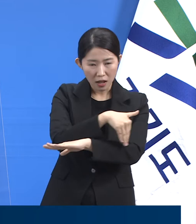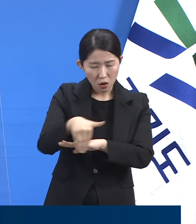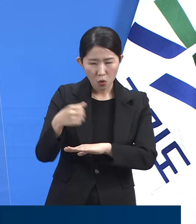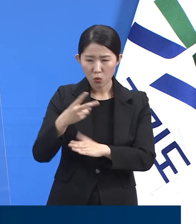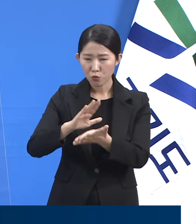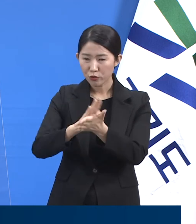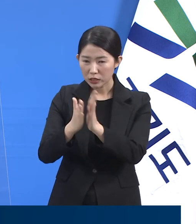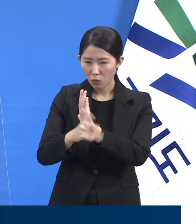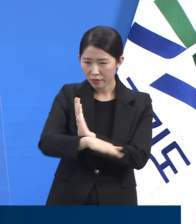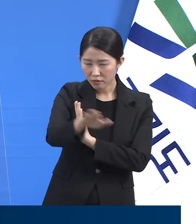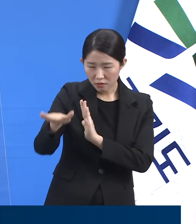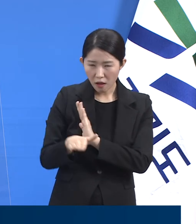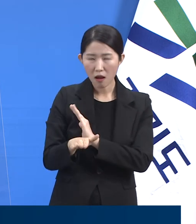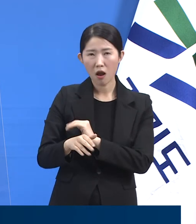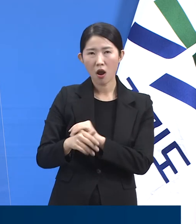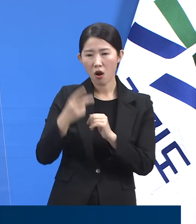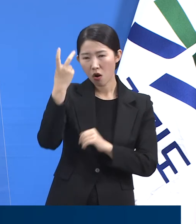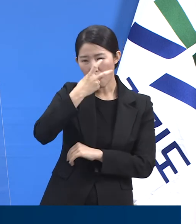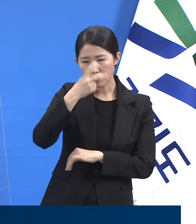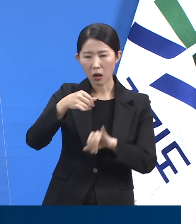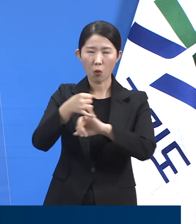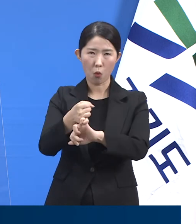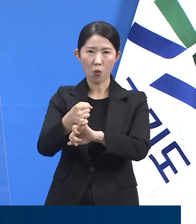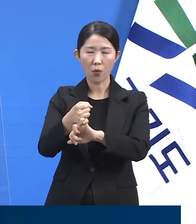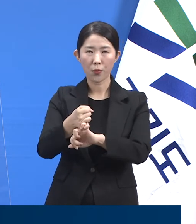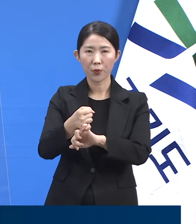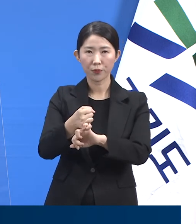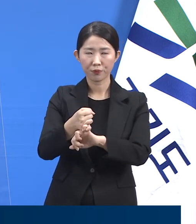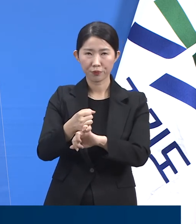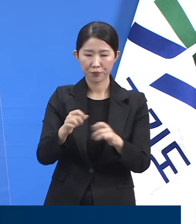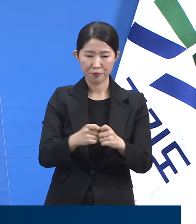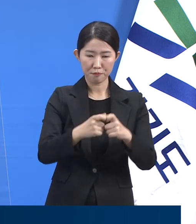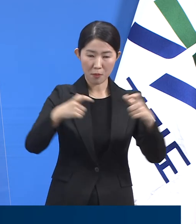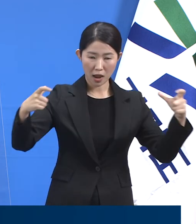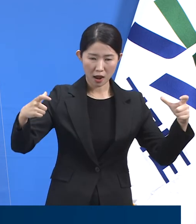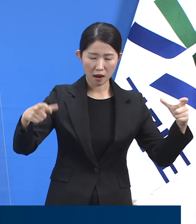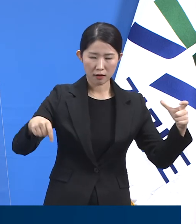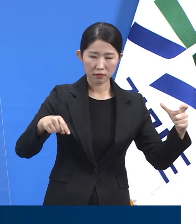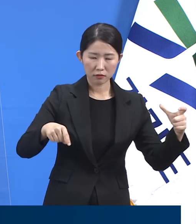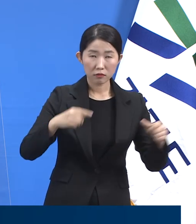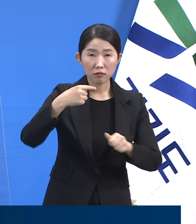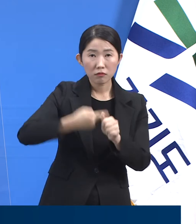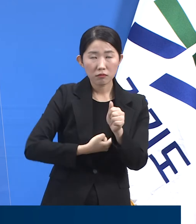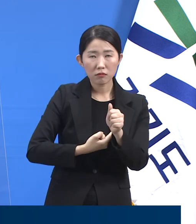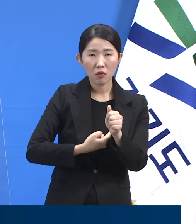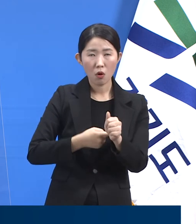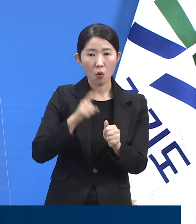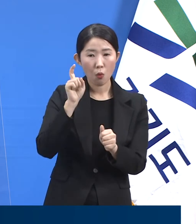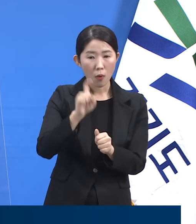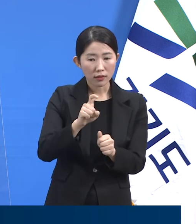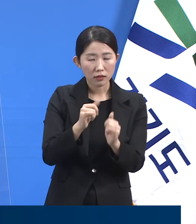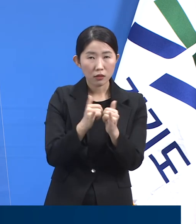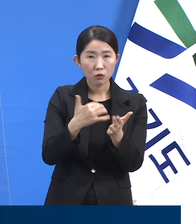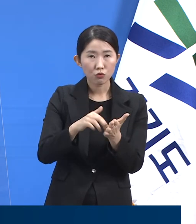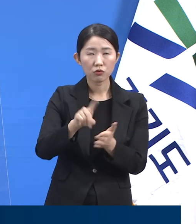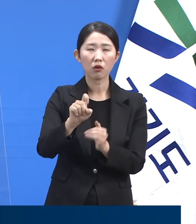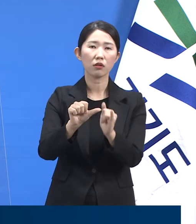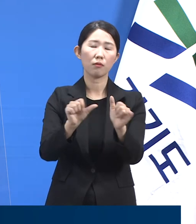전수검사 대상을 확대했고 15명이 추가로 양성 확인되어 총 확진자 수는